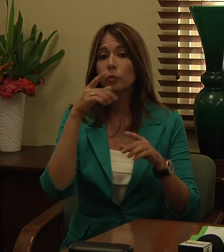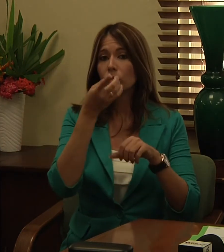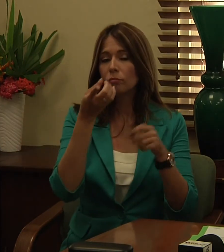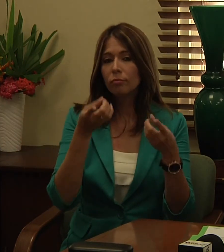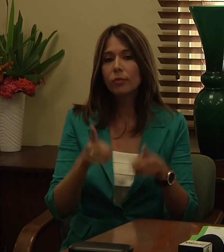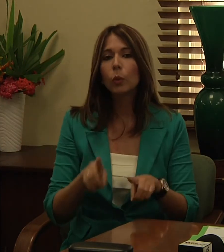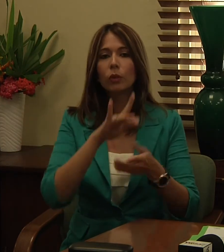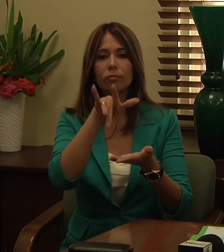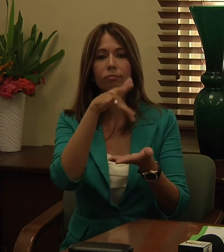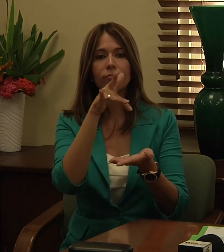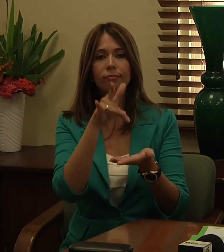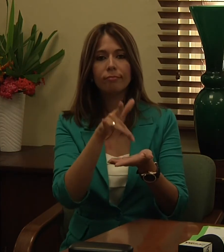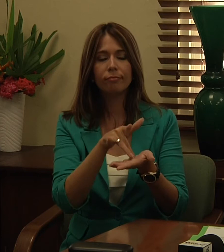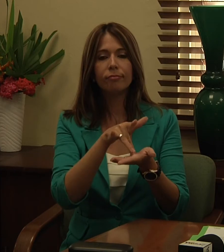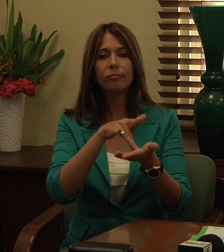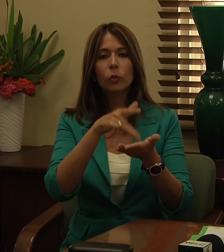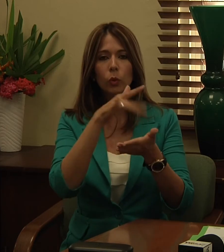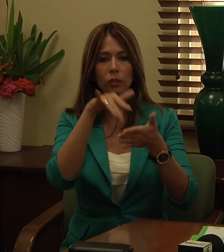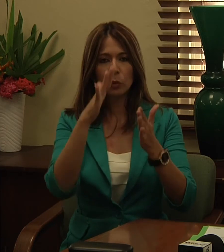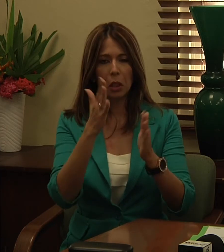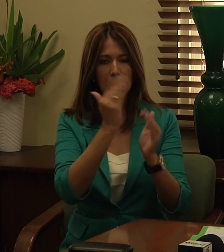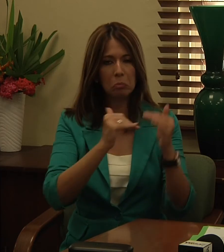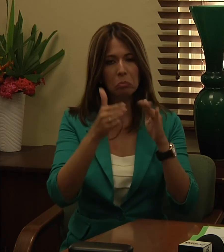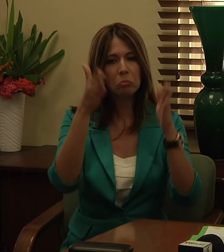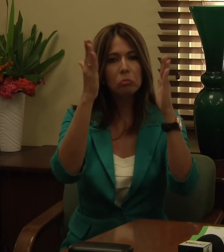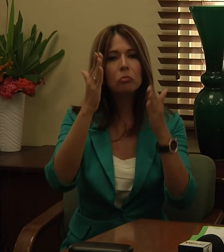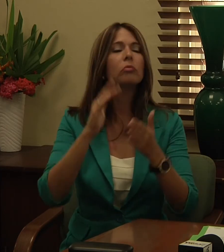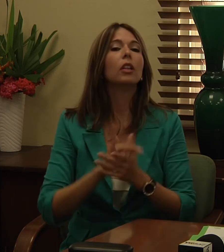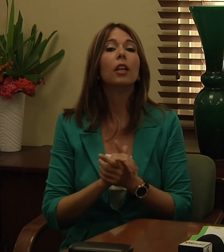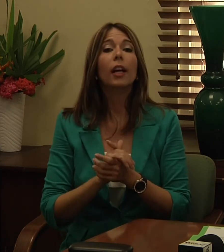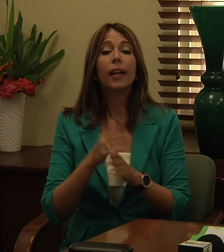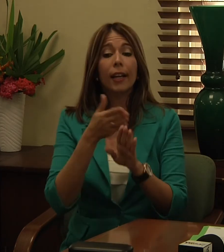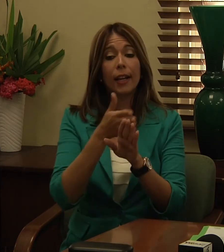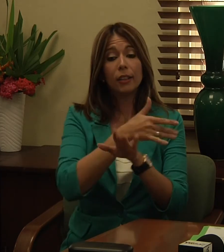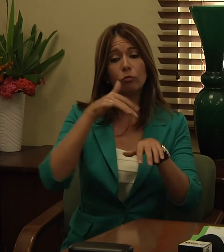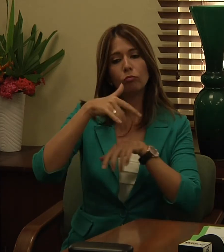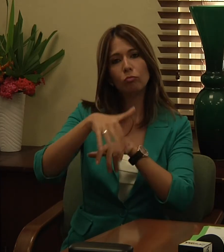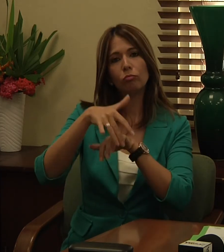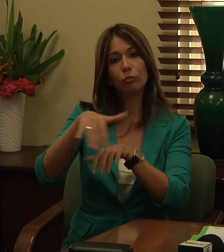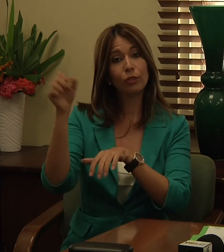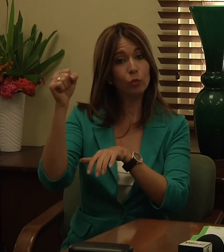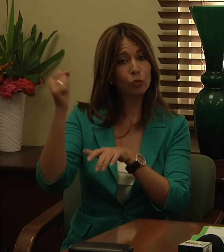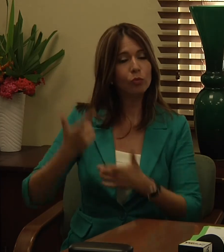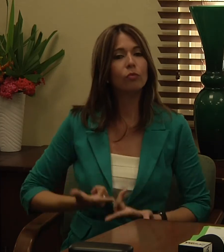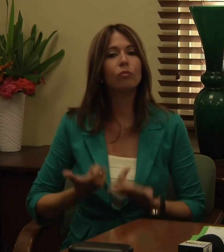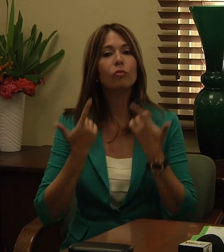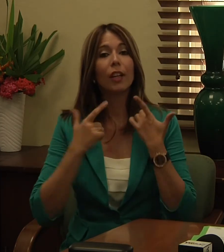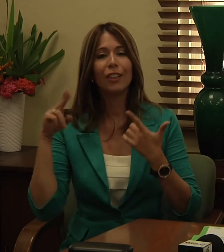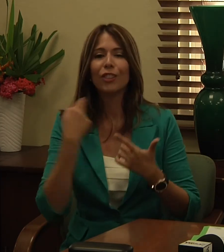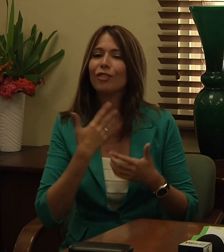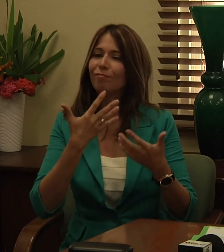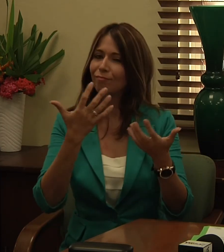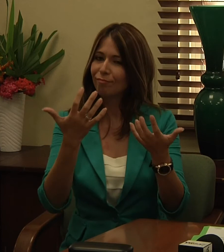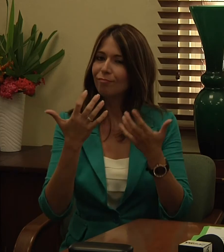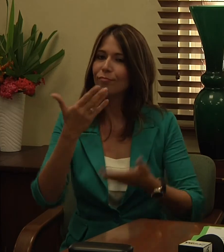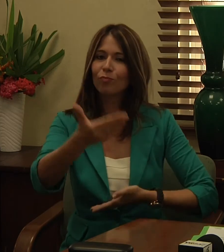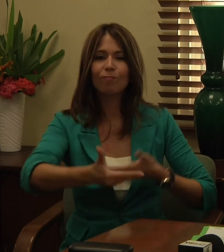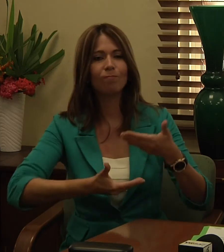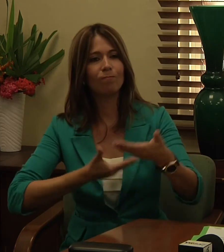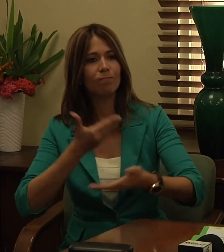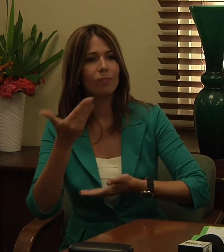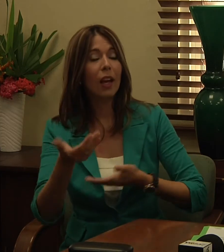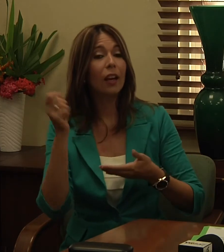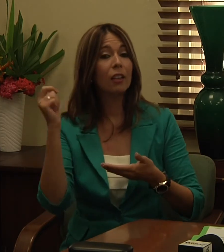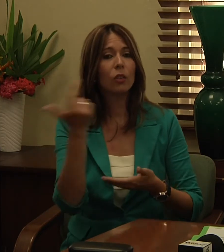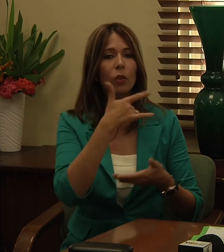partir en esta marcha de sí a la vida donde queremos invitar a toda la comunidad universitaria que se